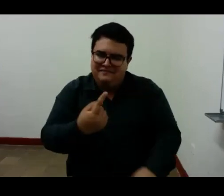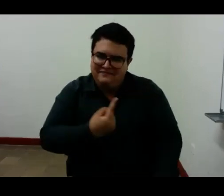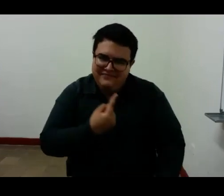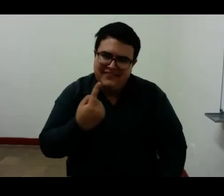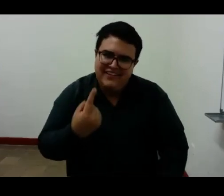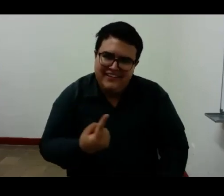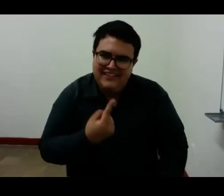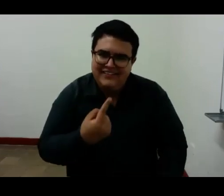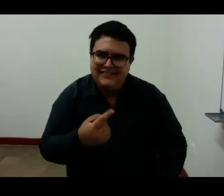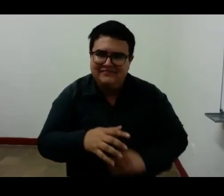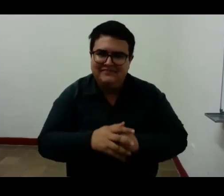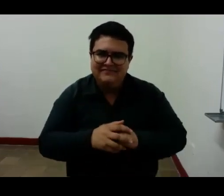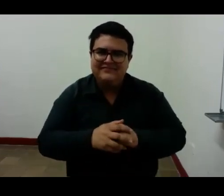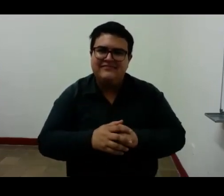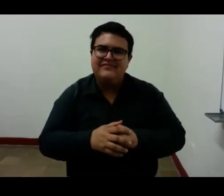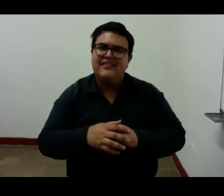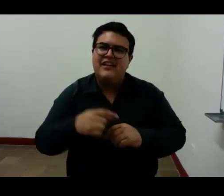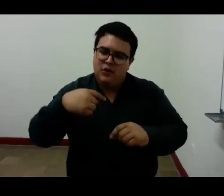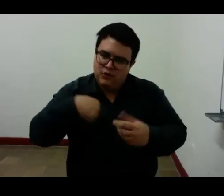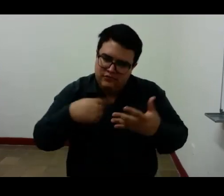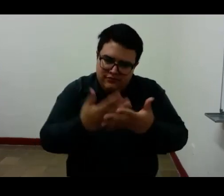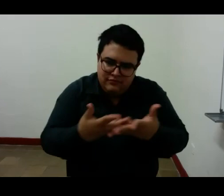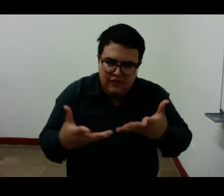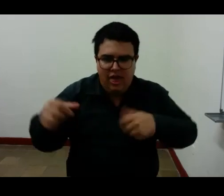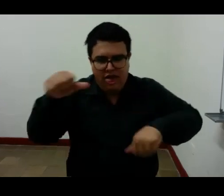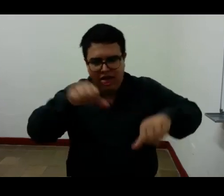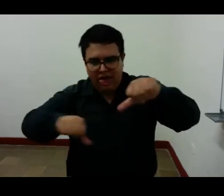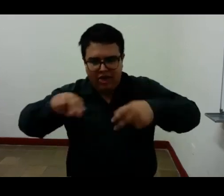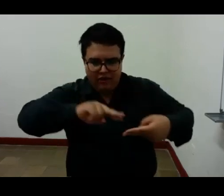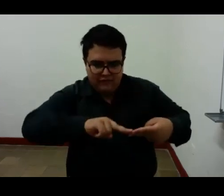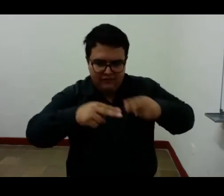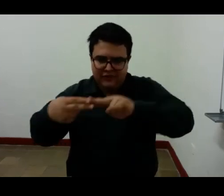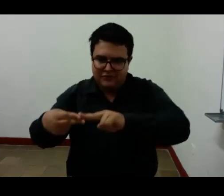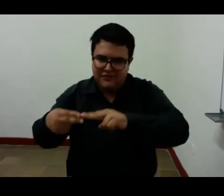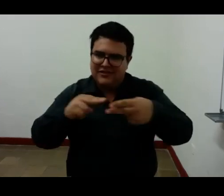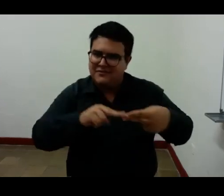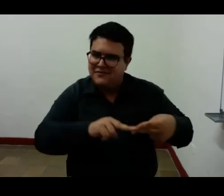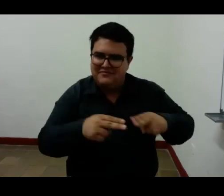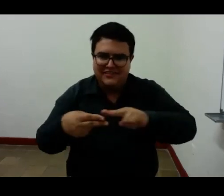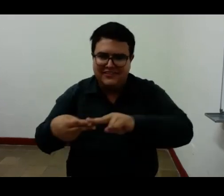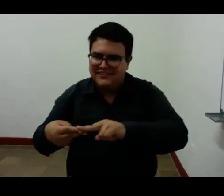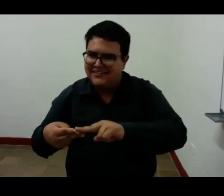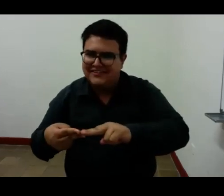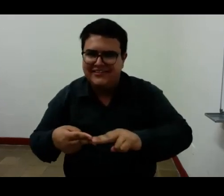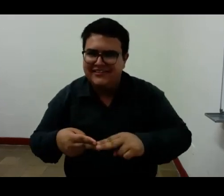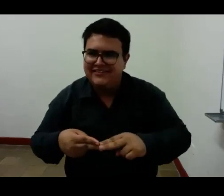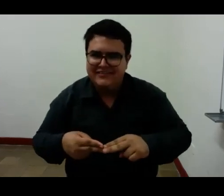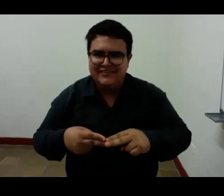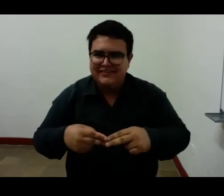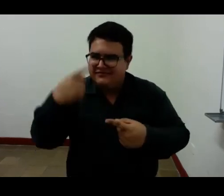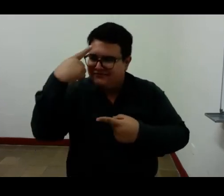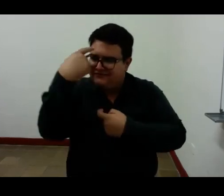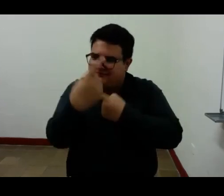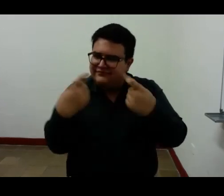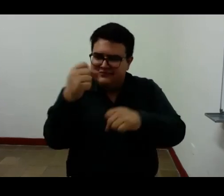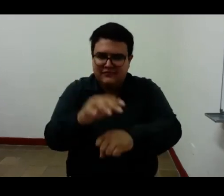el yo como laboratorio que de manera extraña es